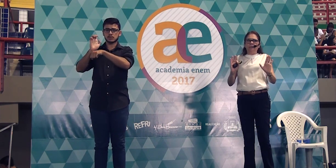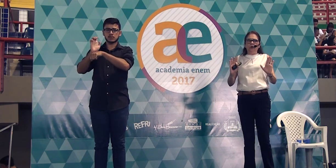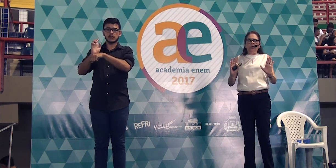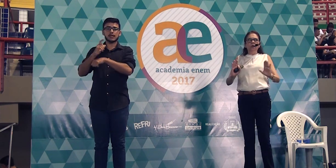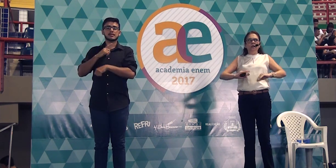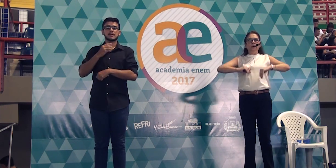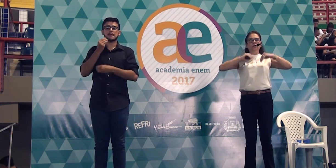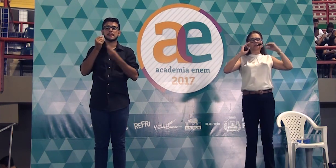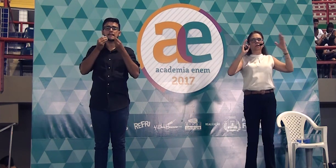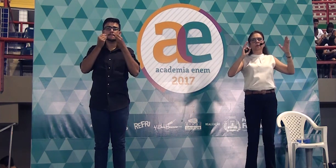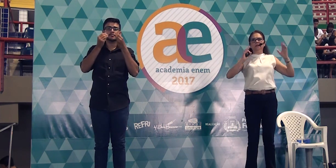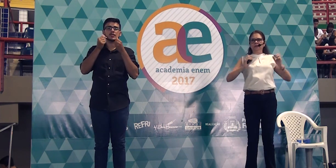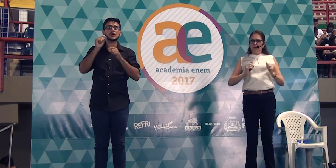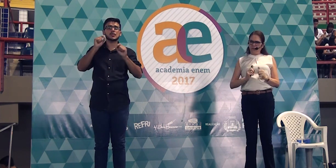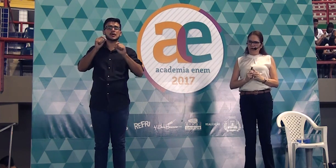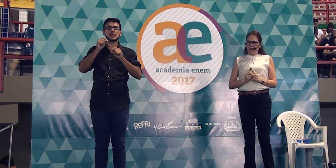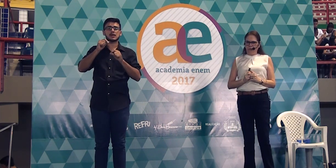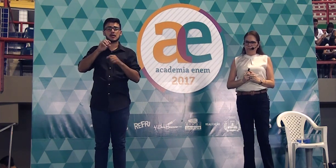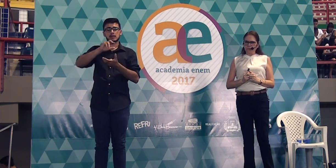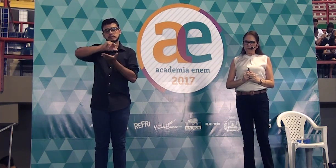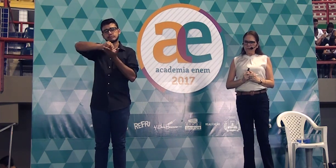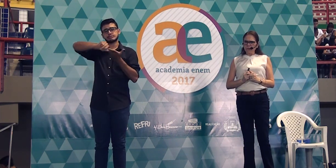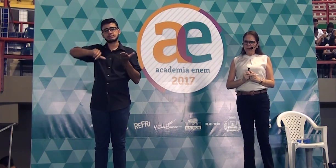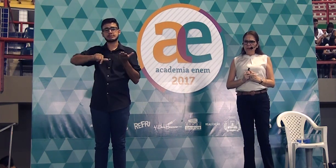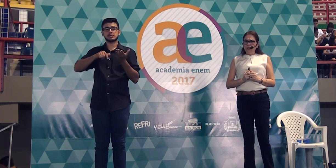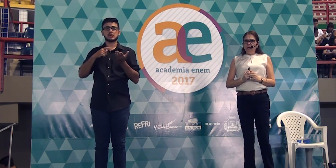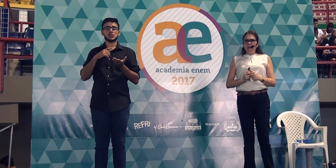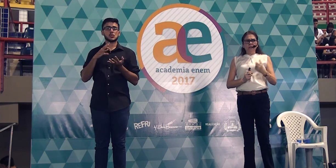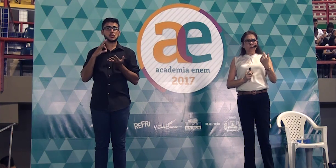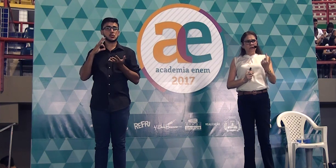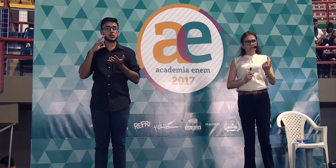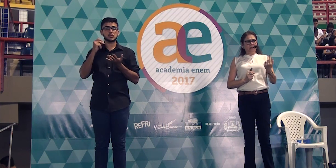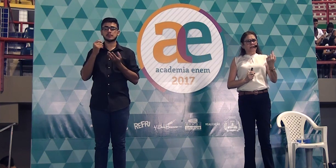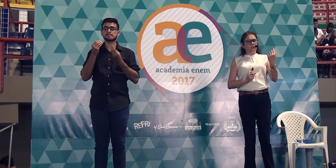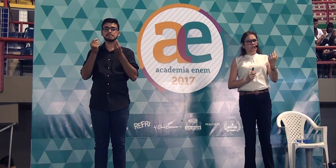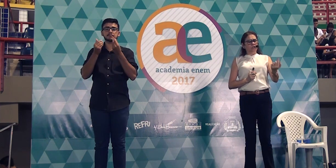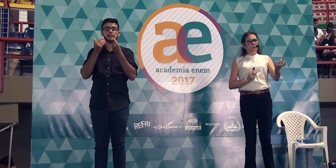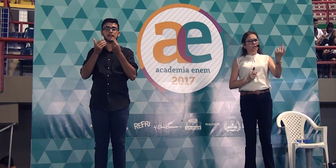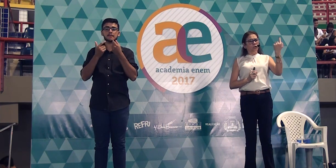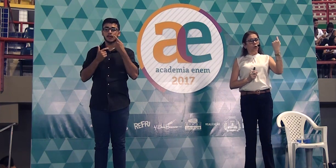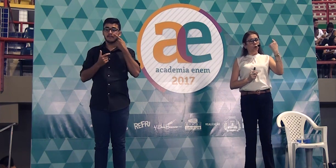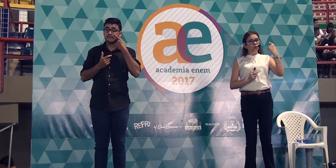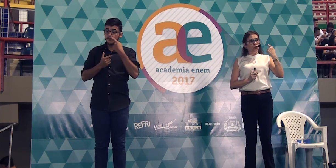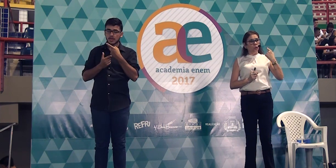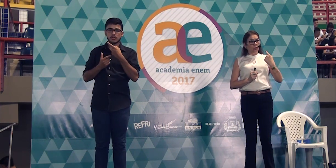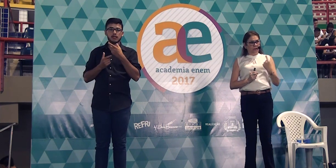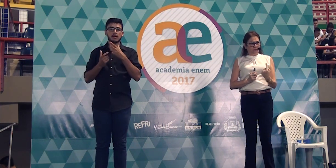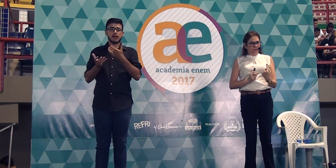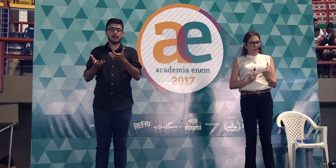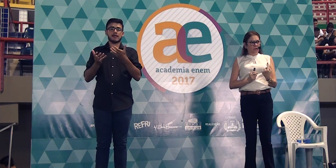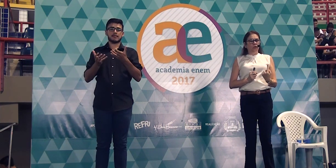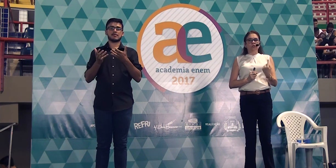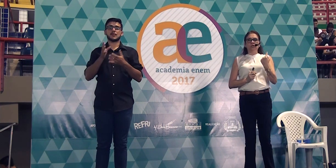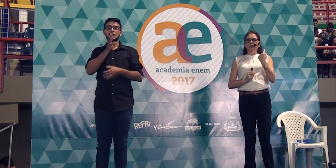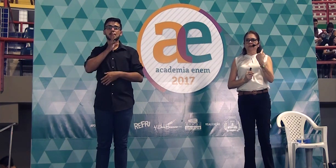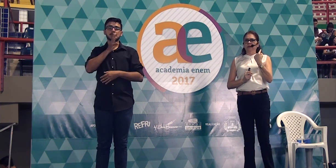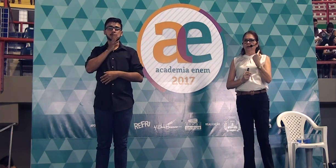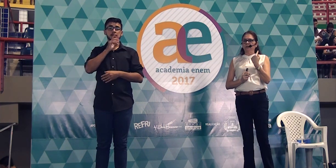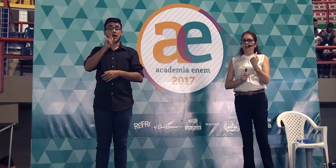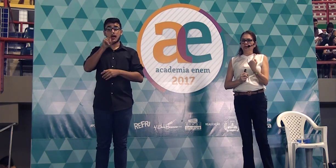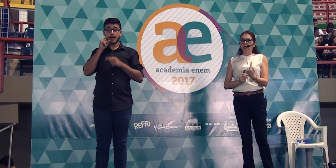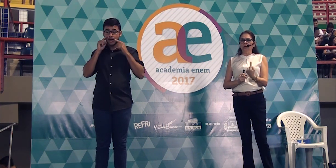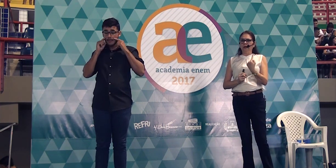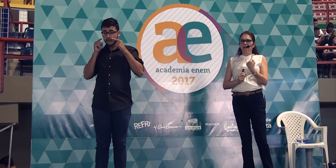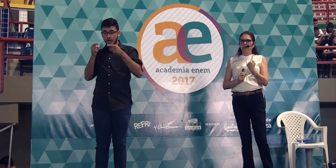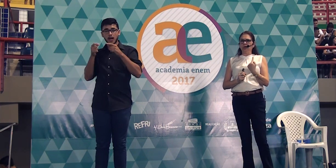tem um sabor que é conhecido Brasil afora, então isso é que a gente chama de cultura, nós temos